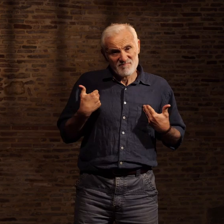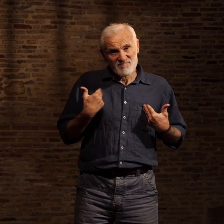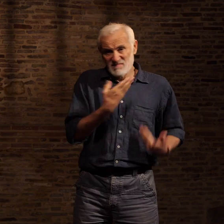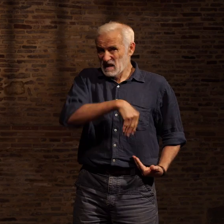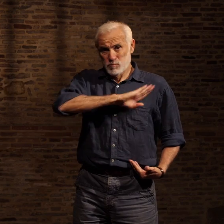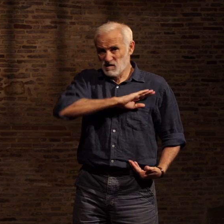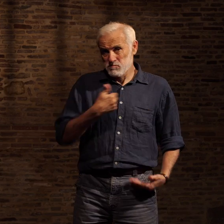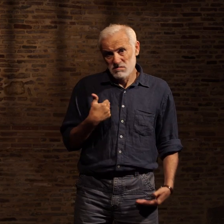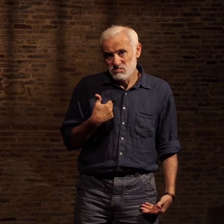personne.